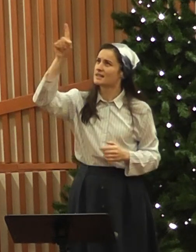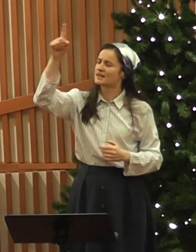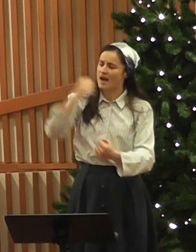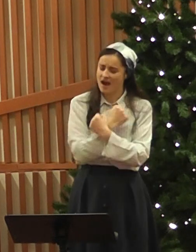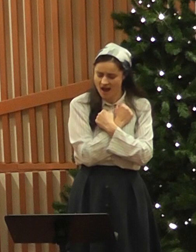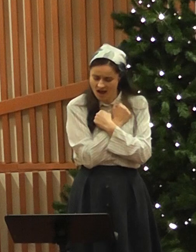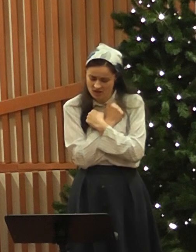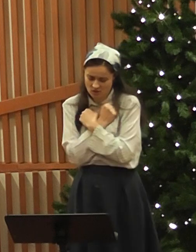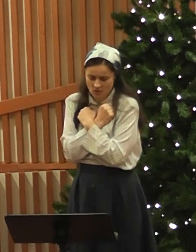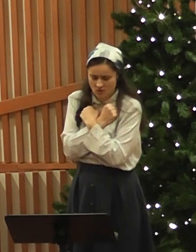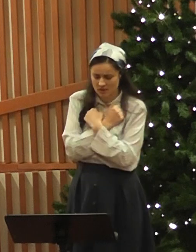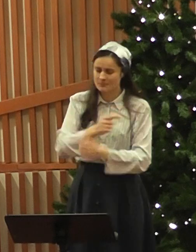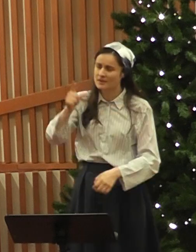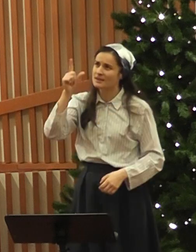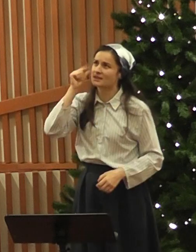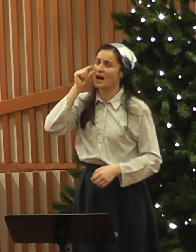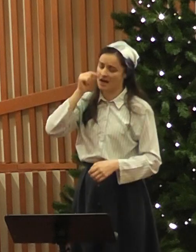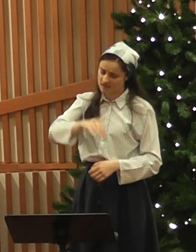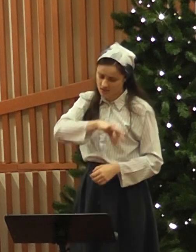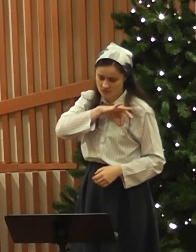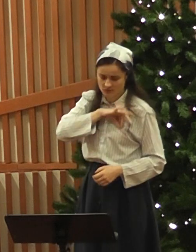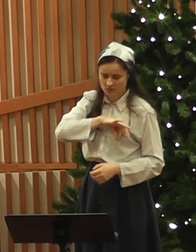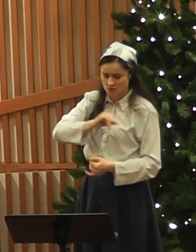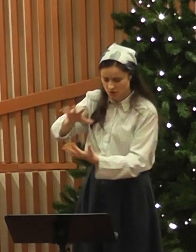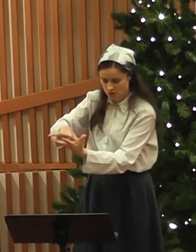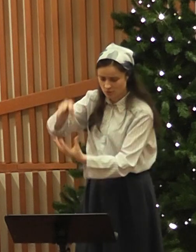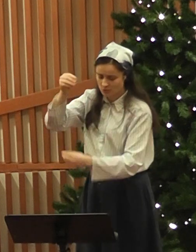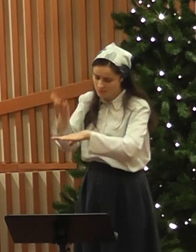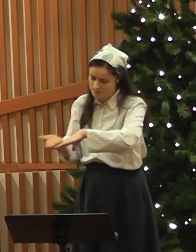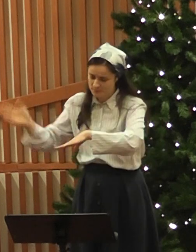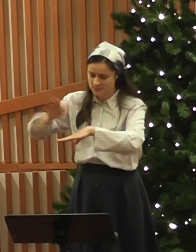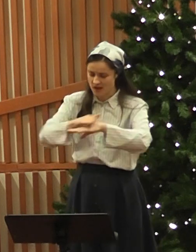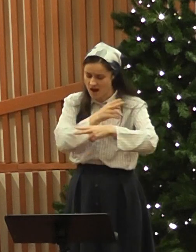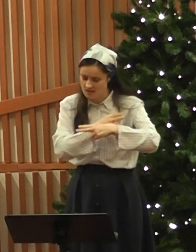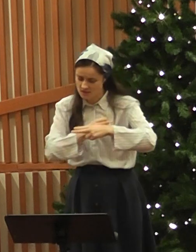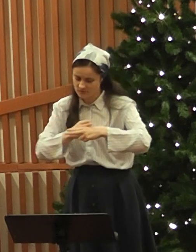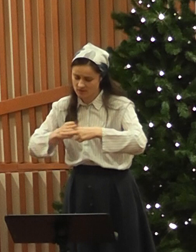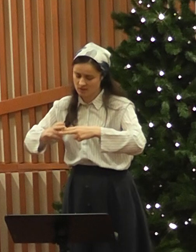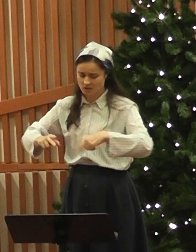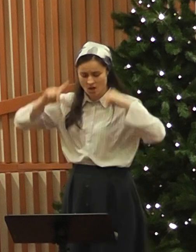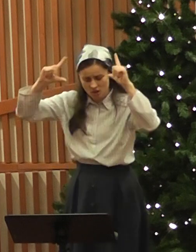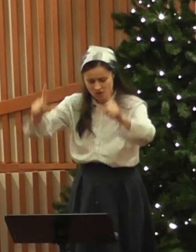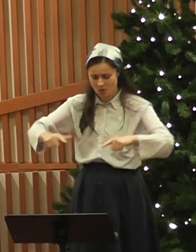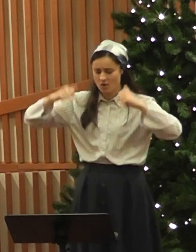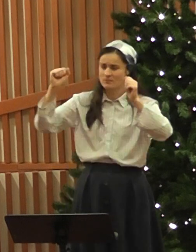Slavă ție, te adonăm. Tata fiu și Ducă prea sfânt.